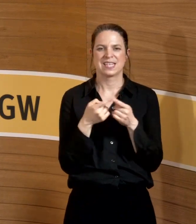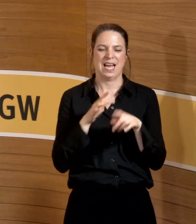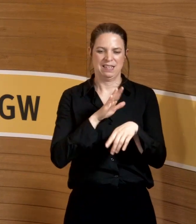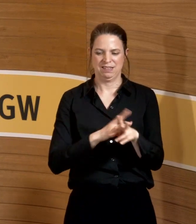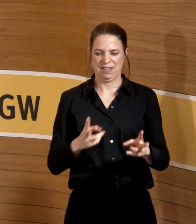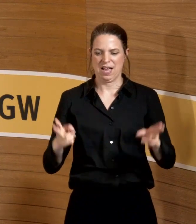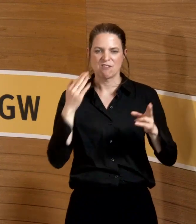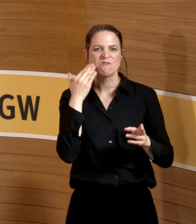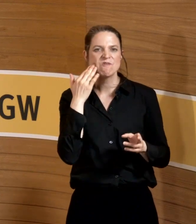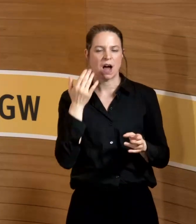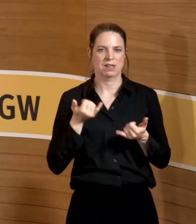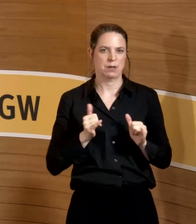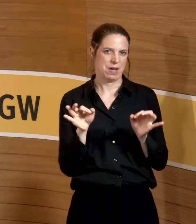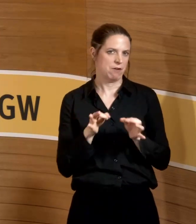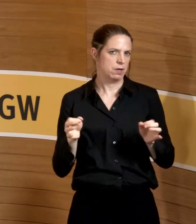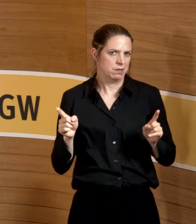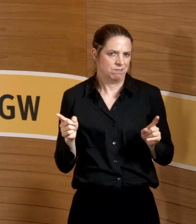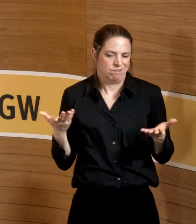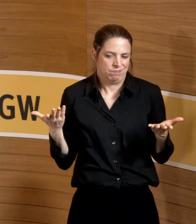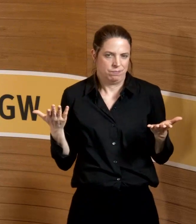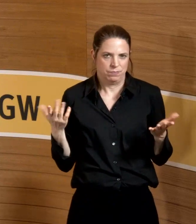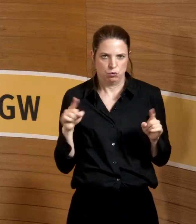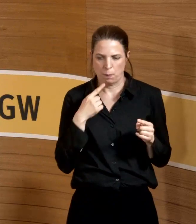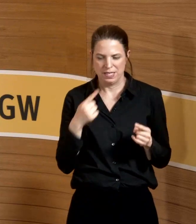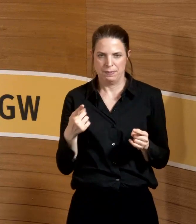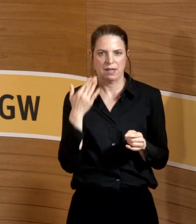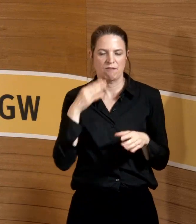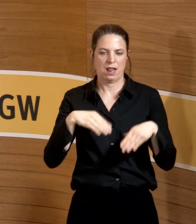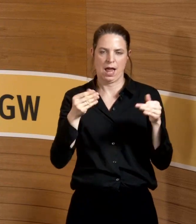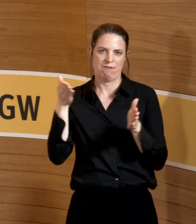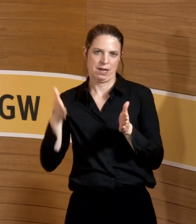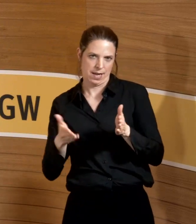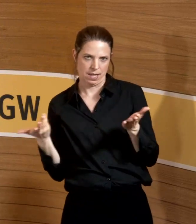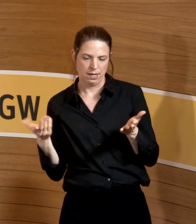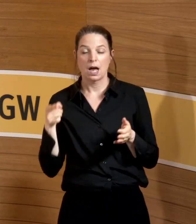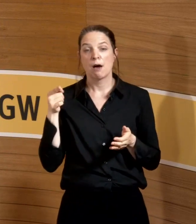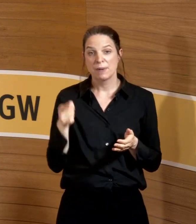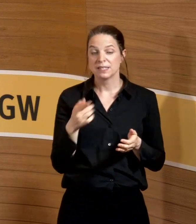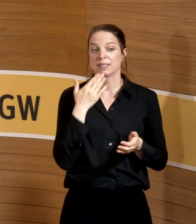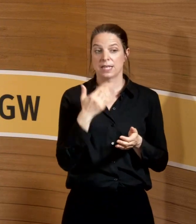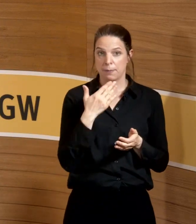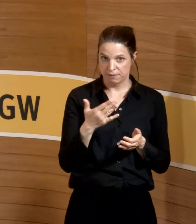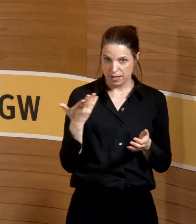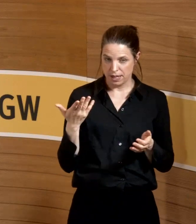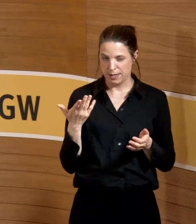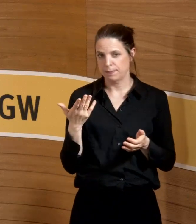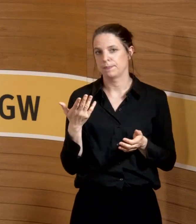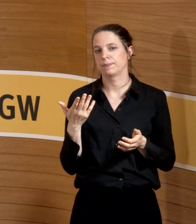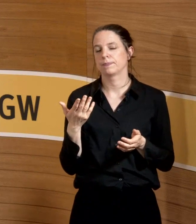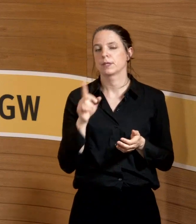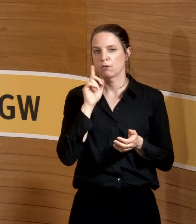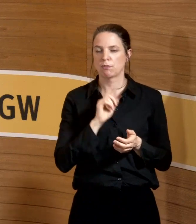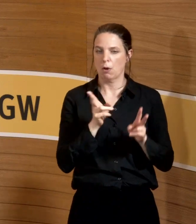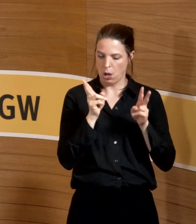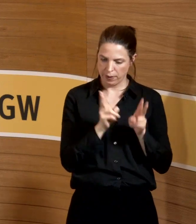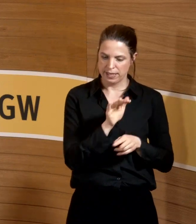zuordnbar ist. Aber nichtsdestotrotz macht es Sinn, hier wird zumindest empfohlen, dass die Frauen auch ihr Anrecht